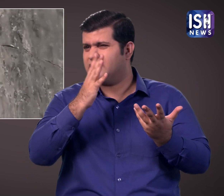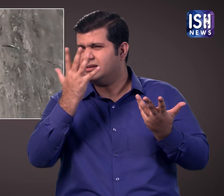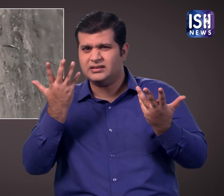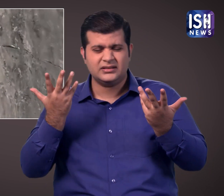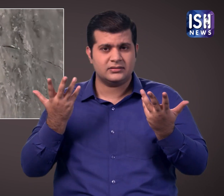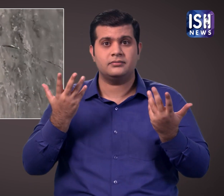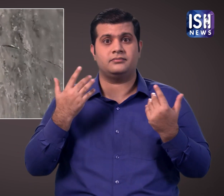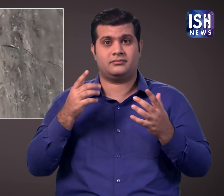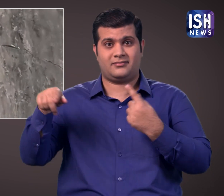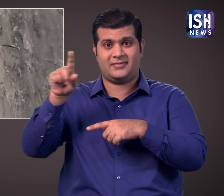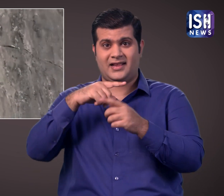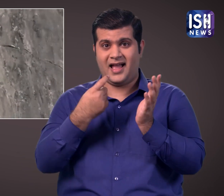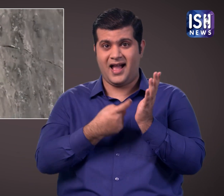लेकिन वे उसे चुड़ा नहीं पाए